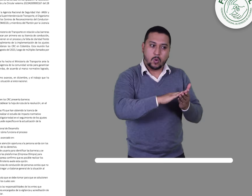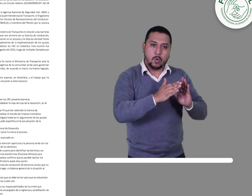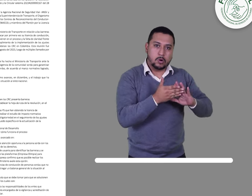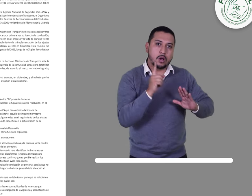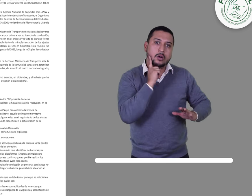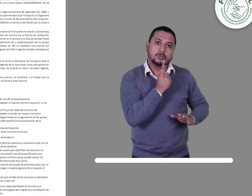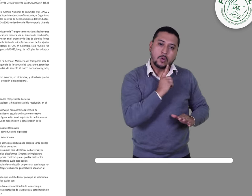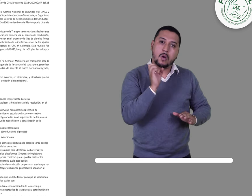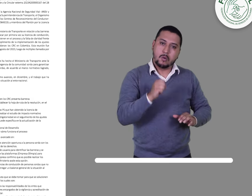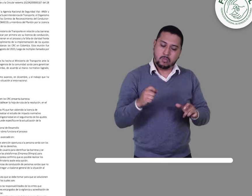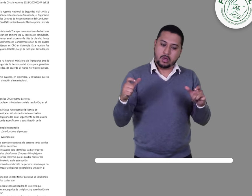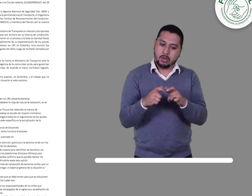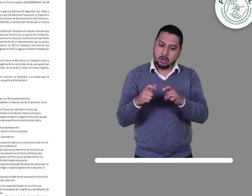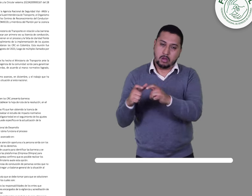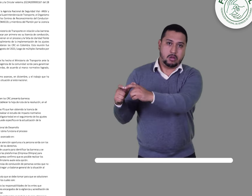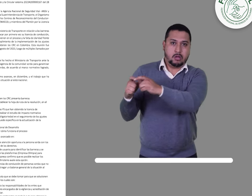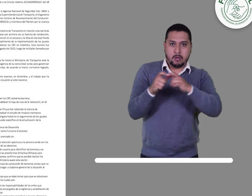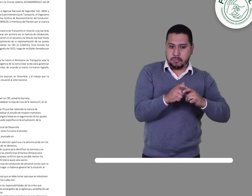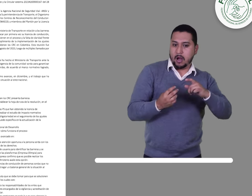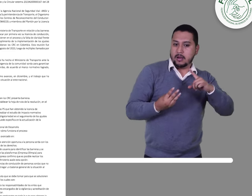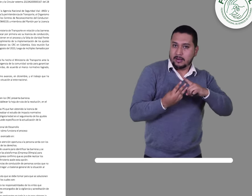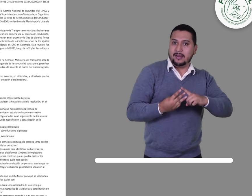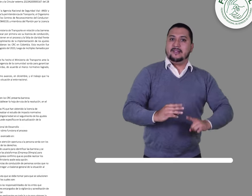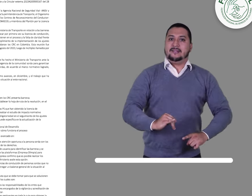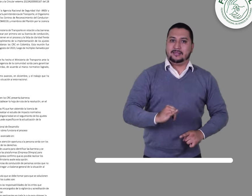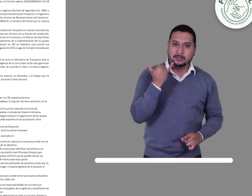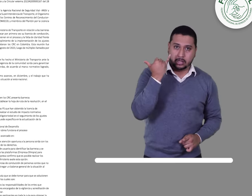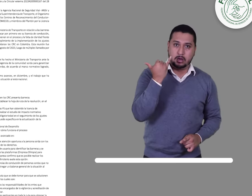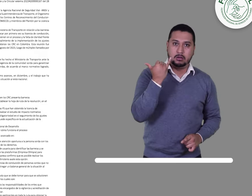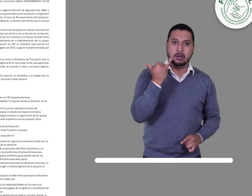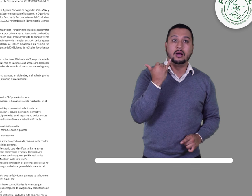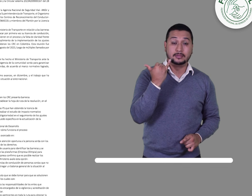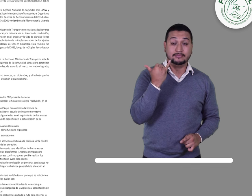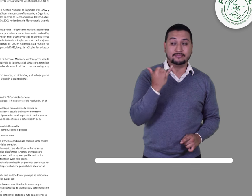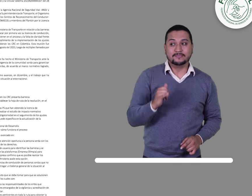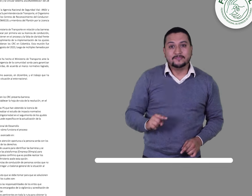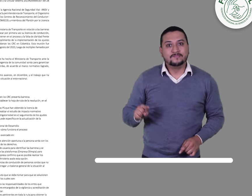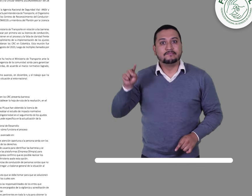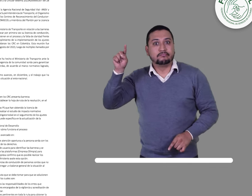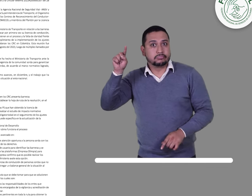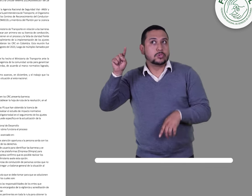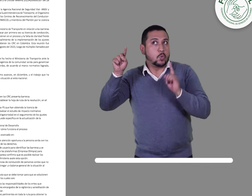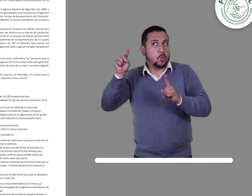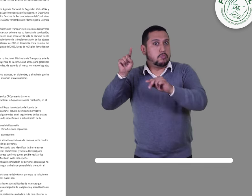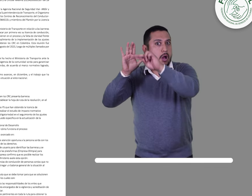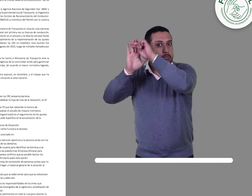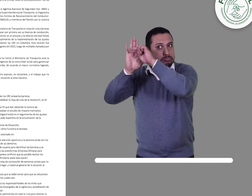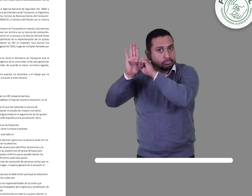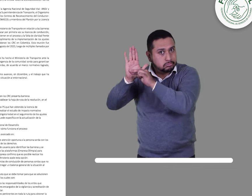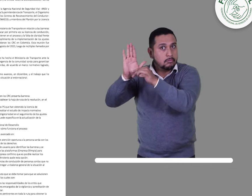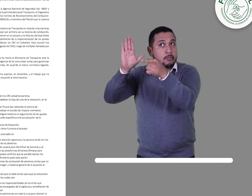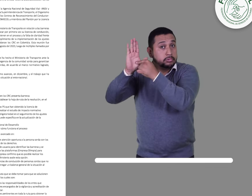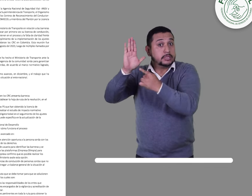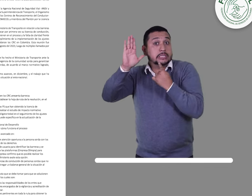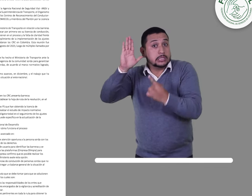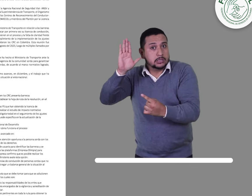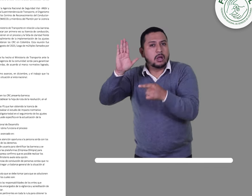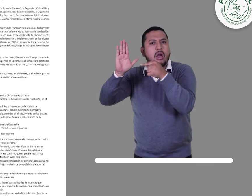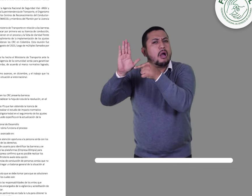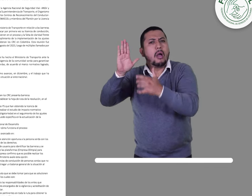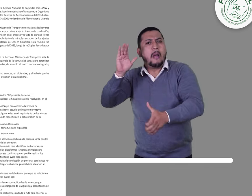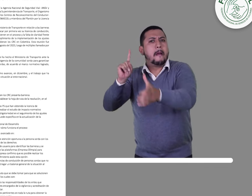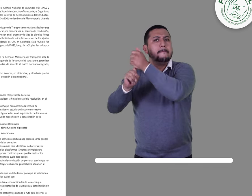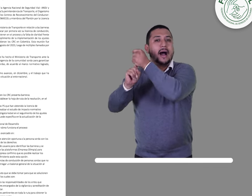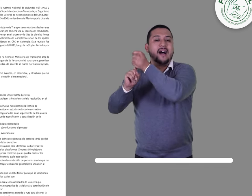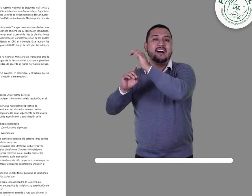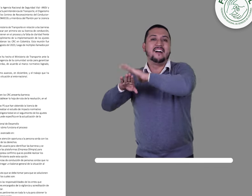las personas sordas de acuerdo al marco normativo logrado resultado de la movilización social en el año